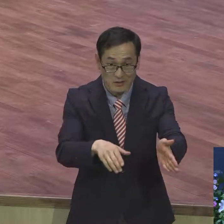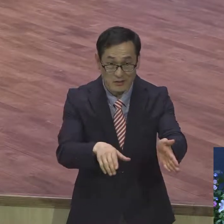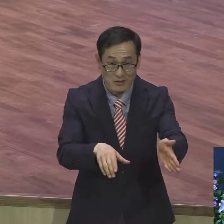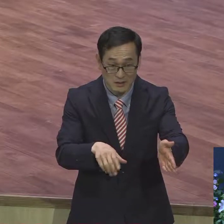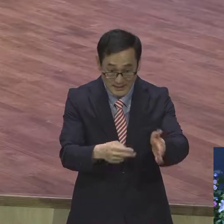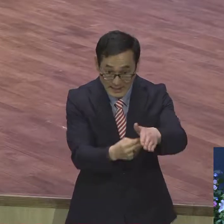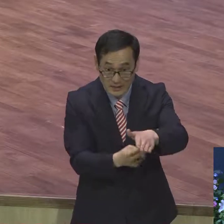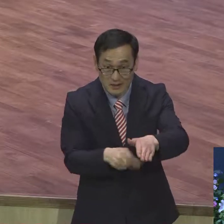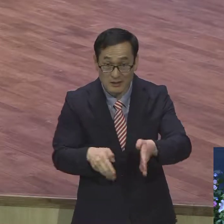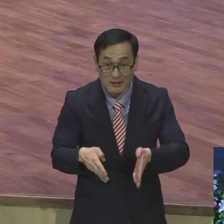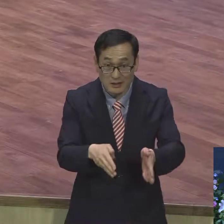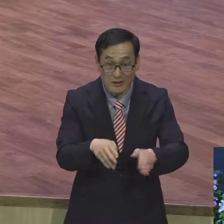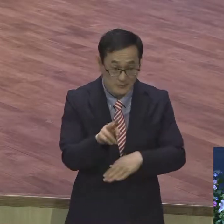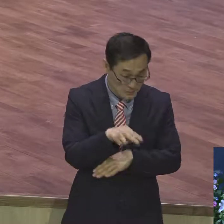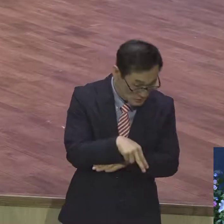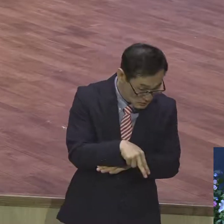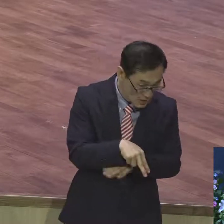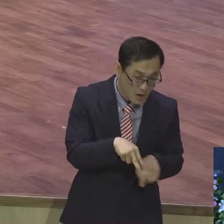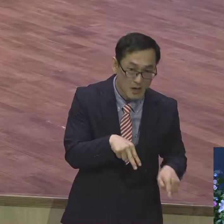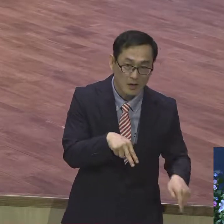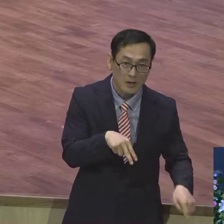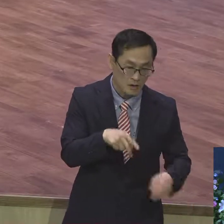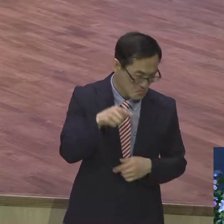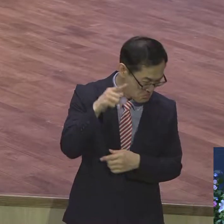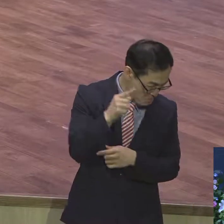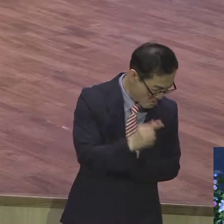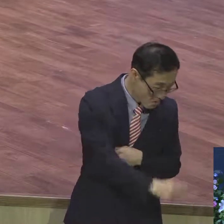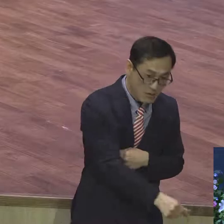밑에 바라보니까 죽는 것 같아. 다리가 안 떨려가 움직이지 못해.